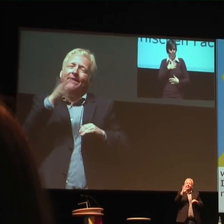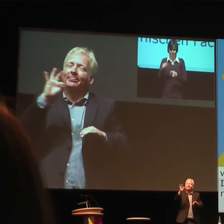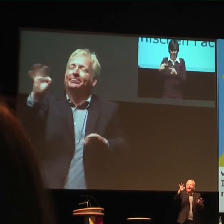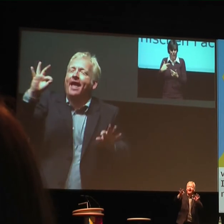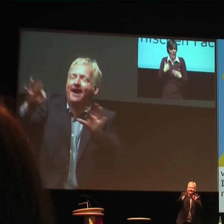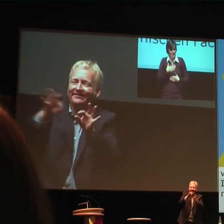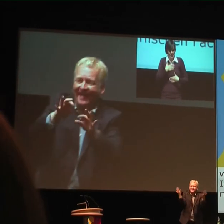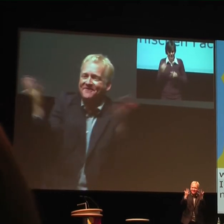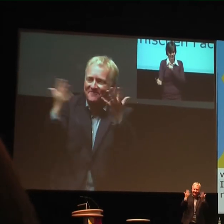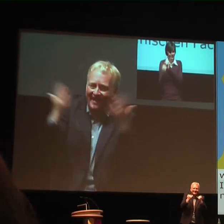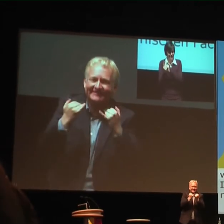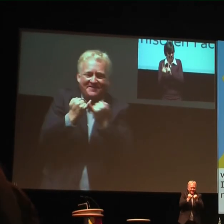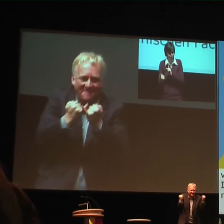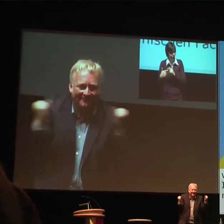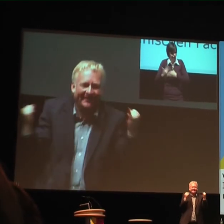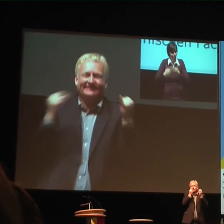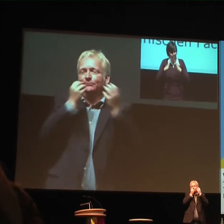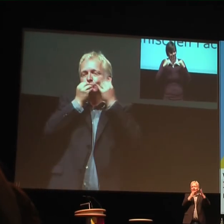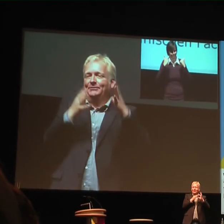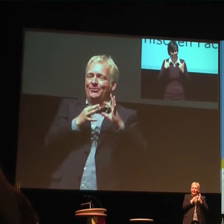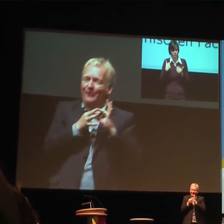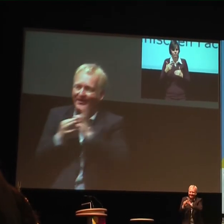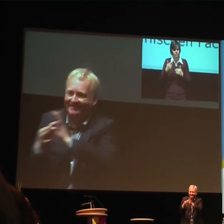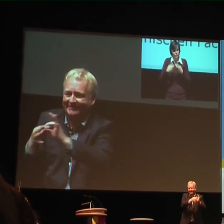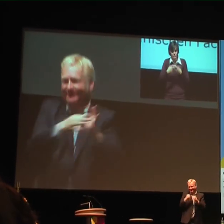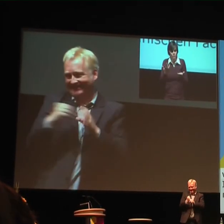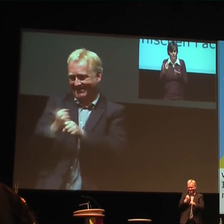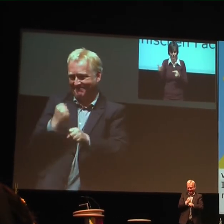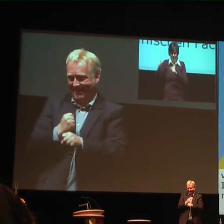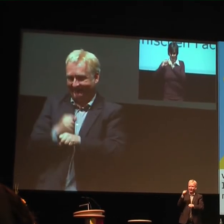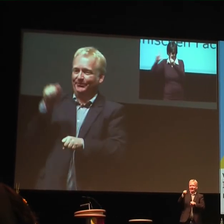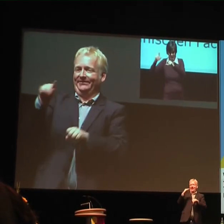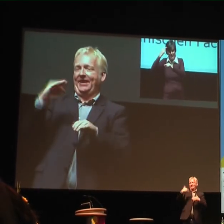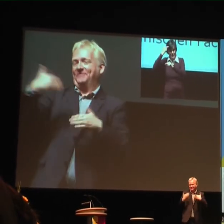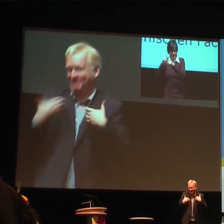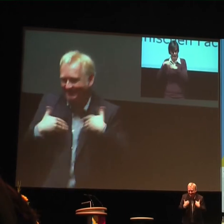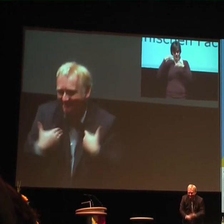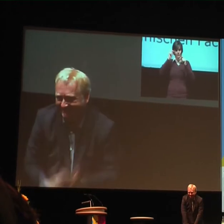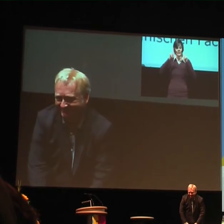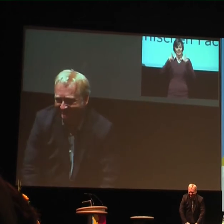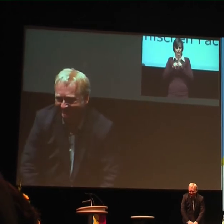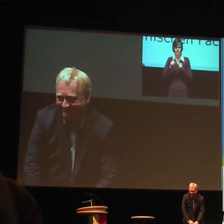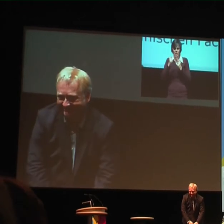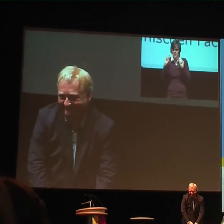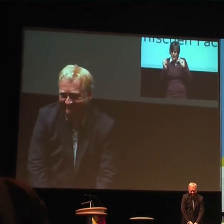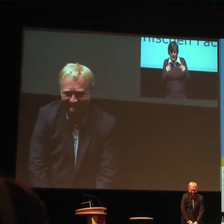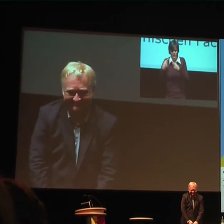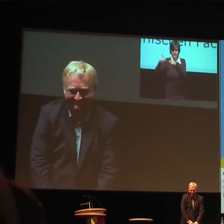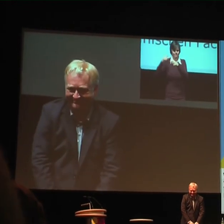auch tatsächlich darauf, die mit Ihnen mal wirklich diskutieren zu dürfen und zu können. Und ich würde mich wirklich sehr freuen, wenn wir